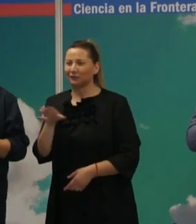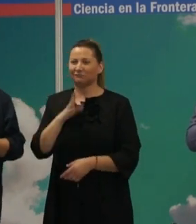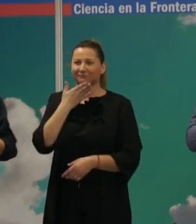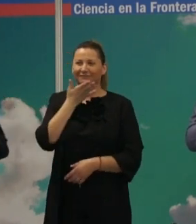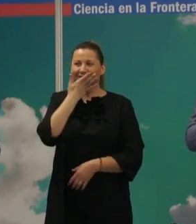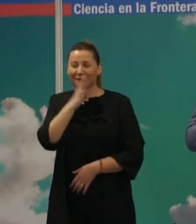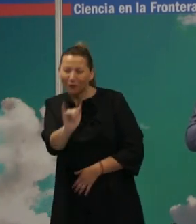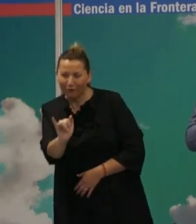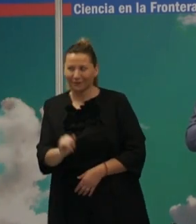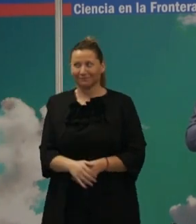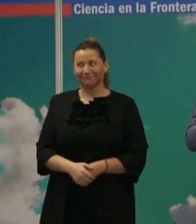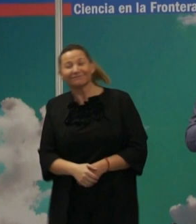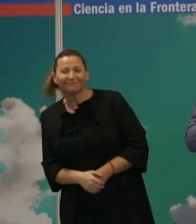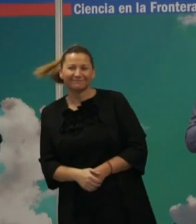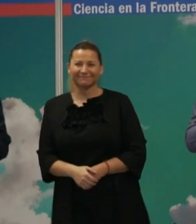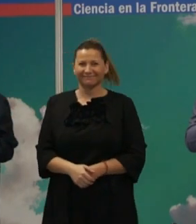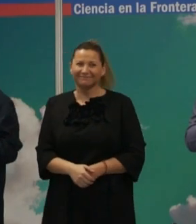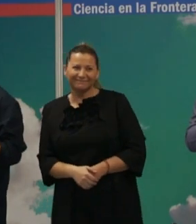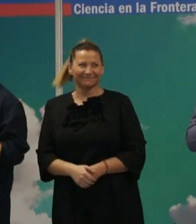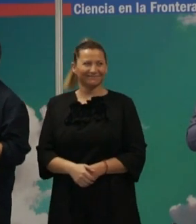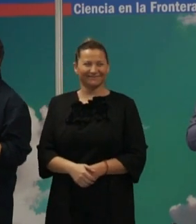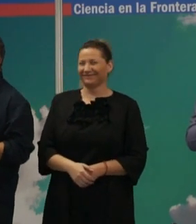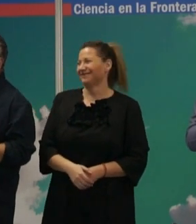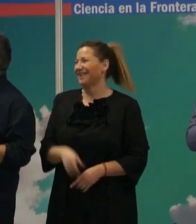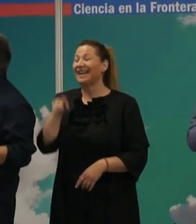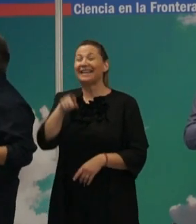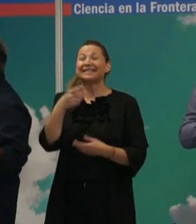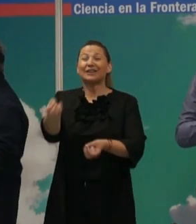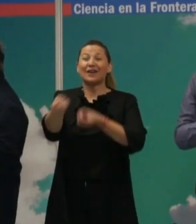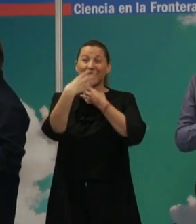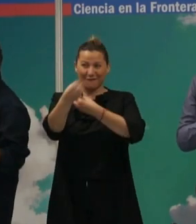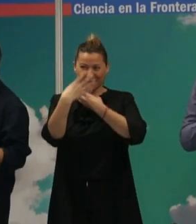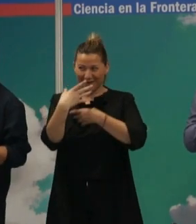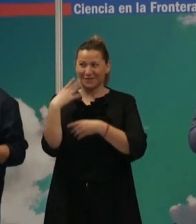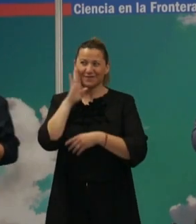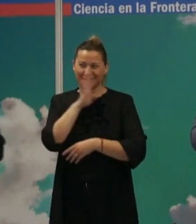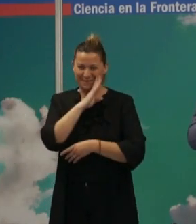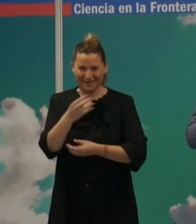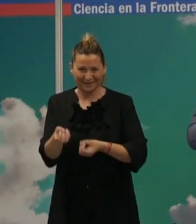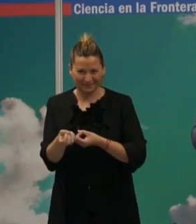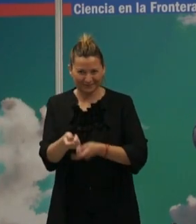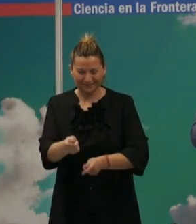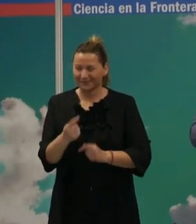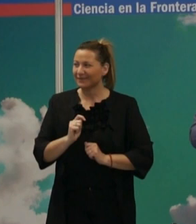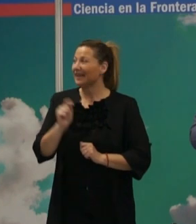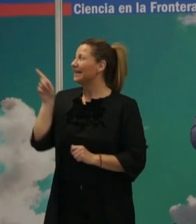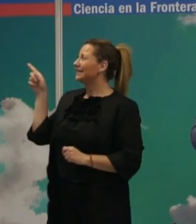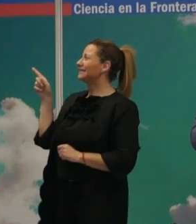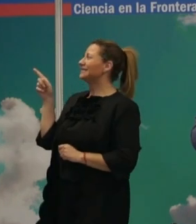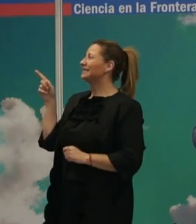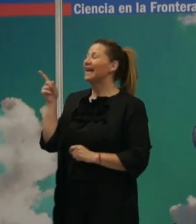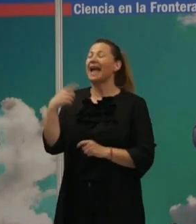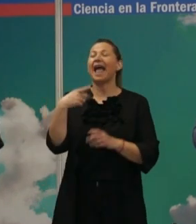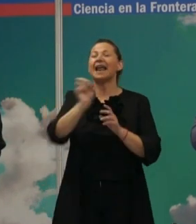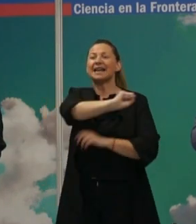Y te da información sobre la madre. Entonces, este es el